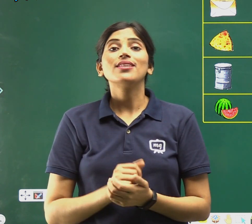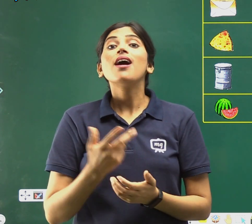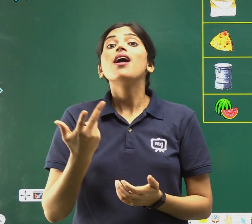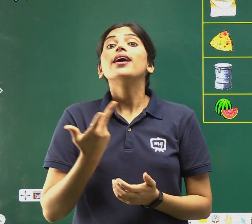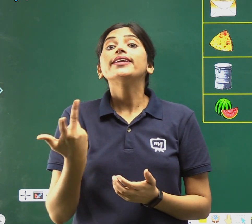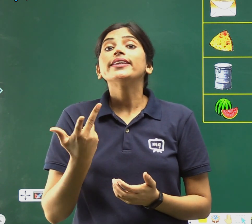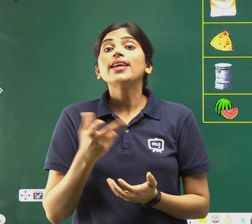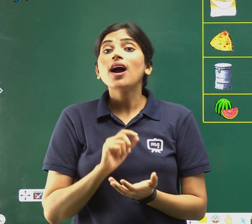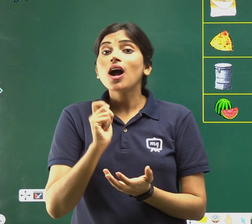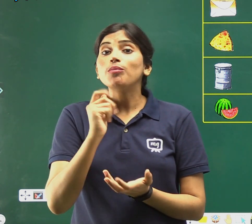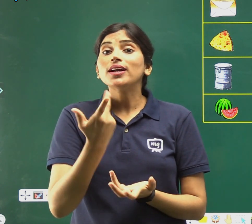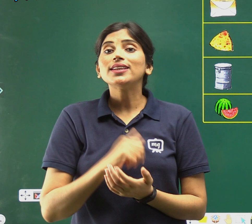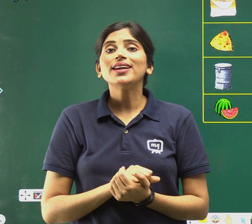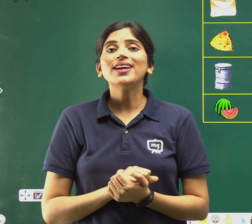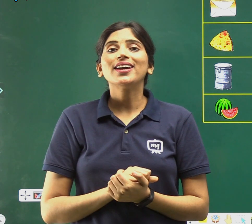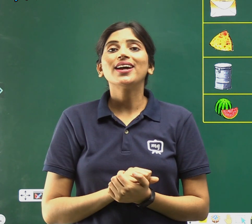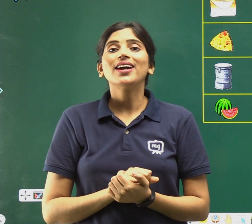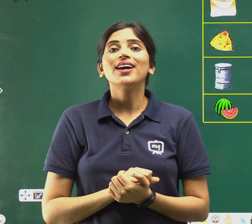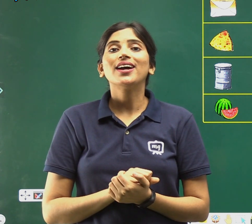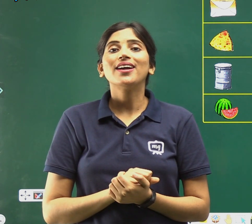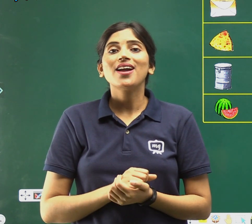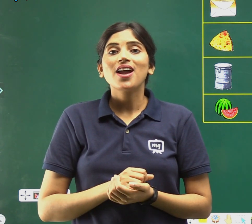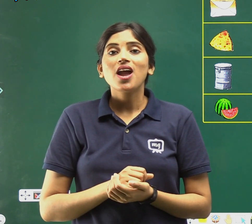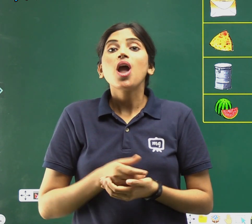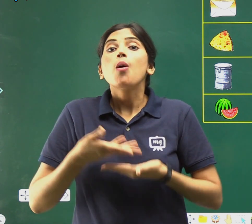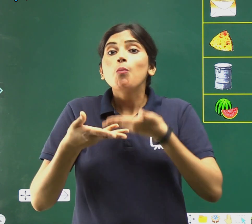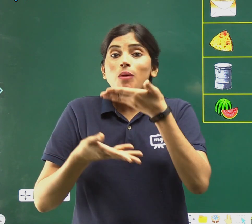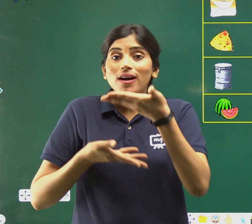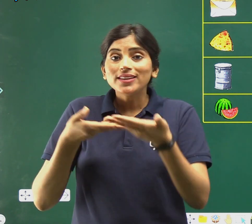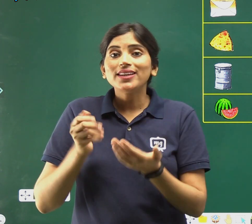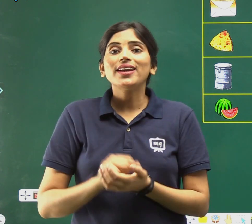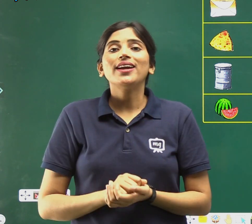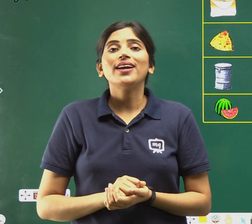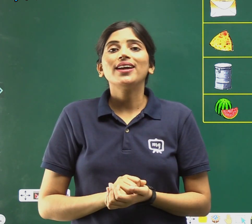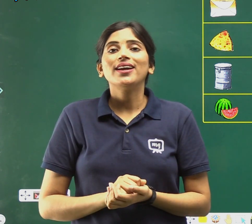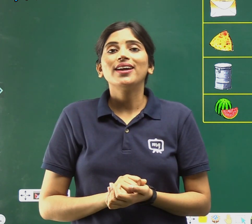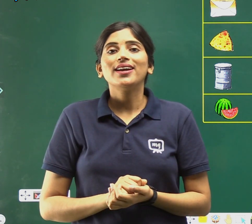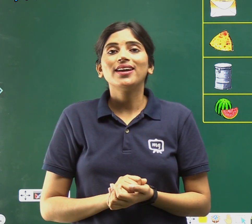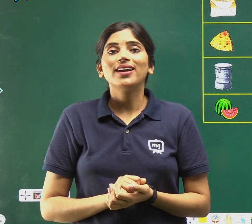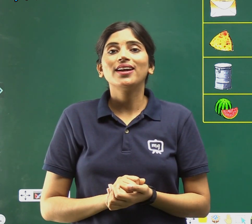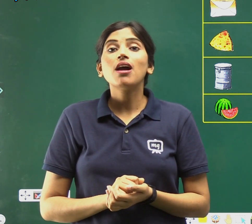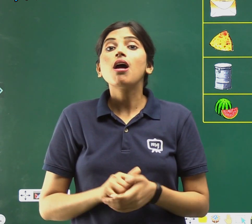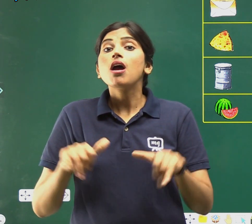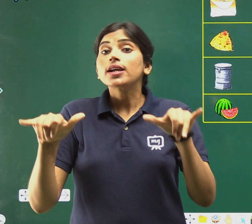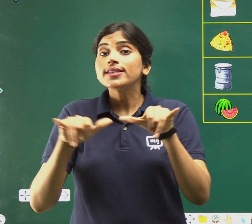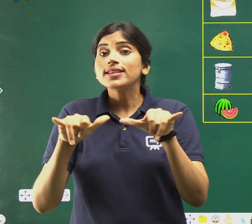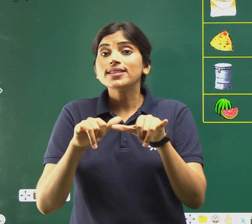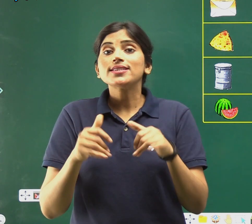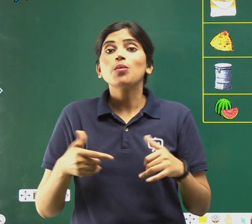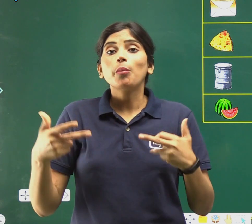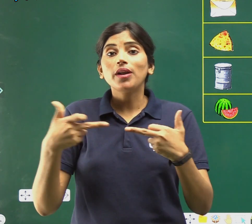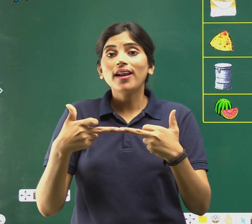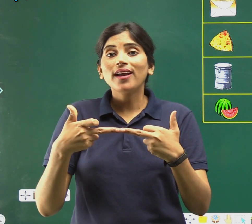करते हैं हम? पढ़ते हैं, किस से मिल रहा है ये?